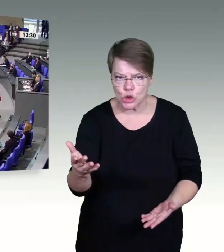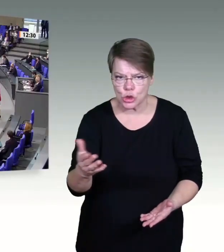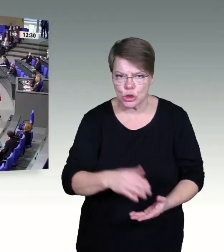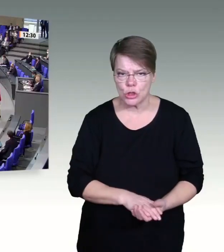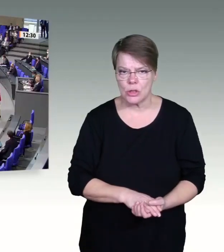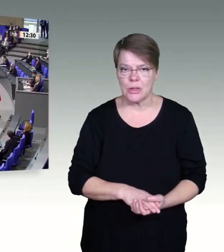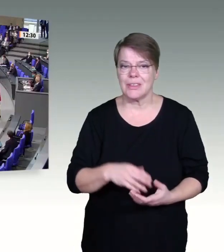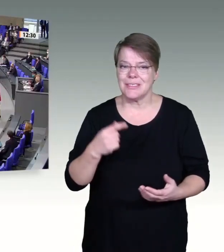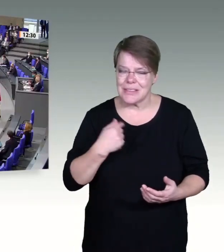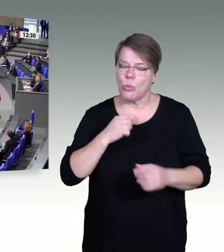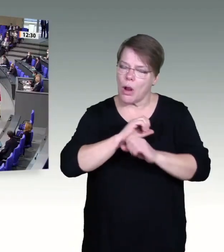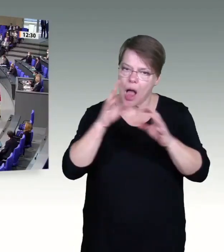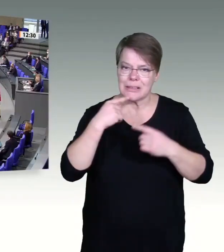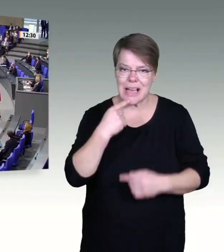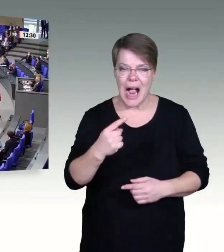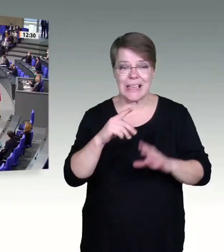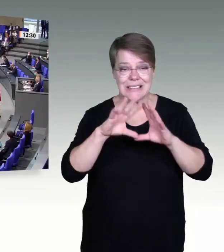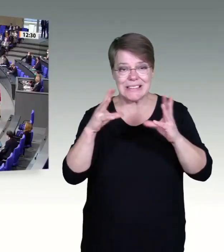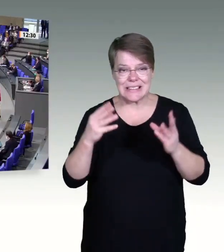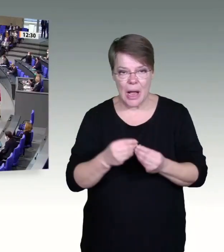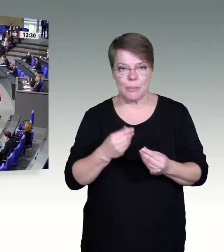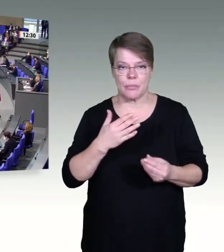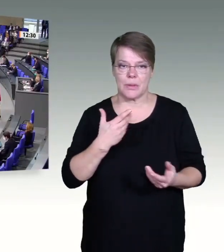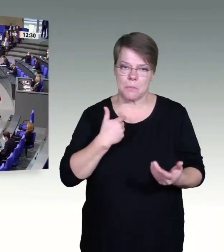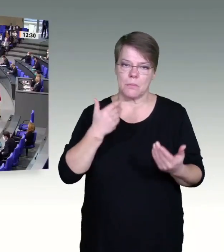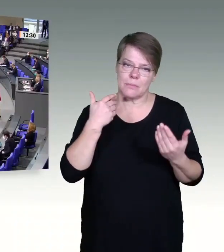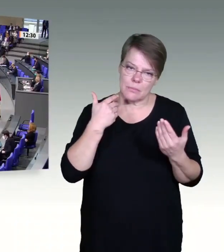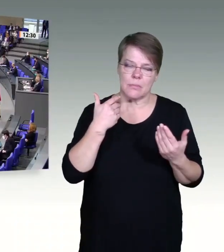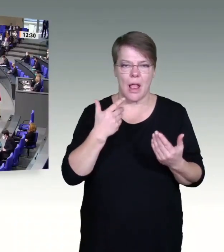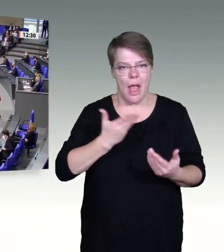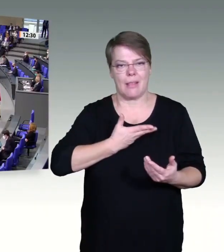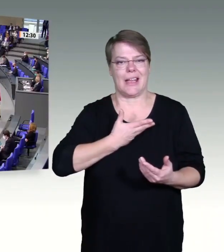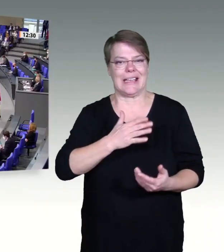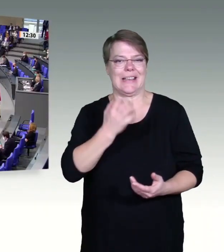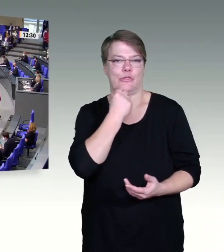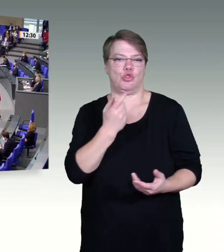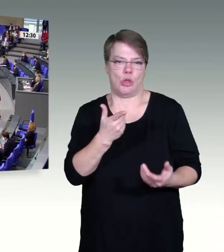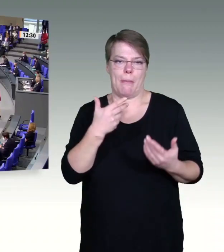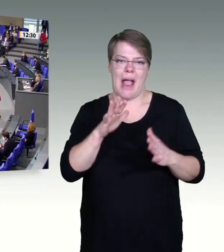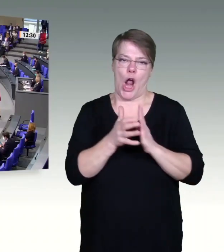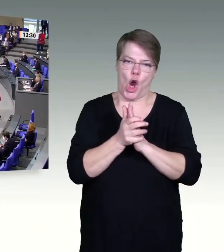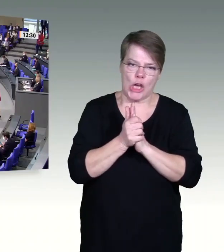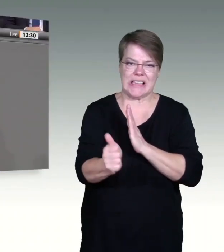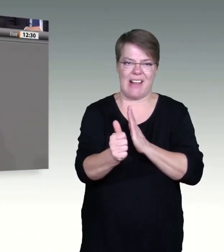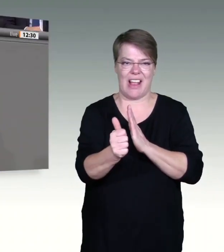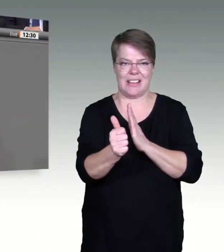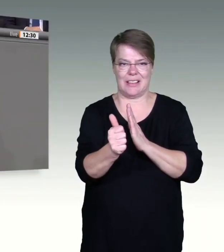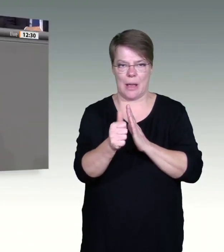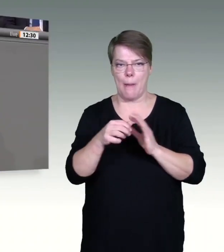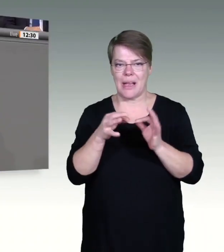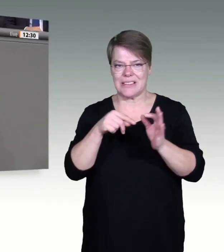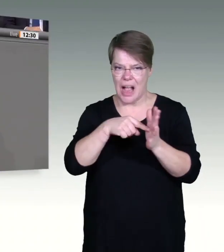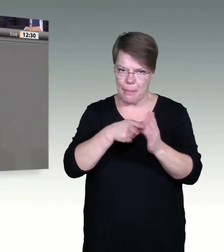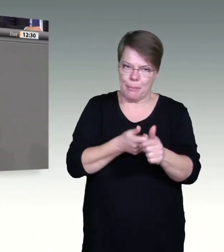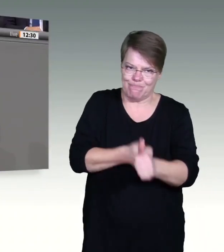Die Länder haben sich trotz unterschiedlicher Corona-Lagen jetzt auf einen gemeinsamen Weg geeinigt. wenn die